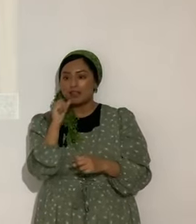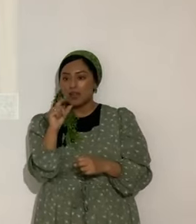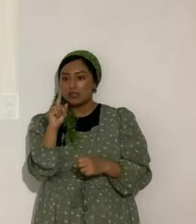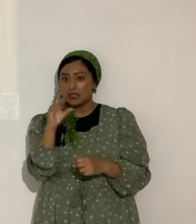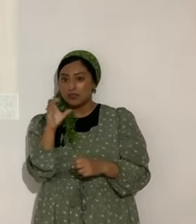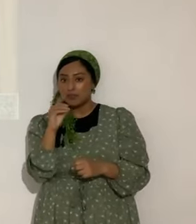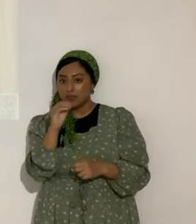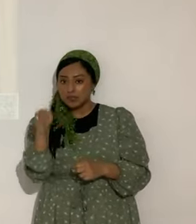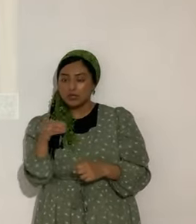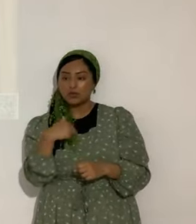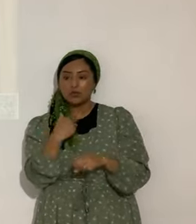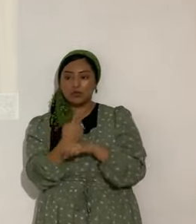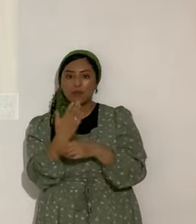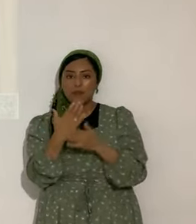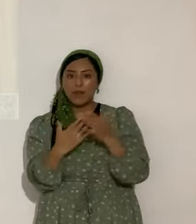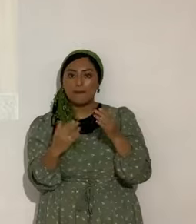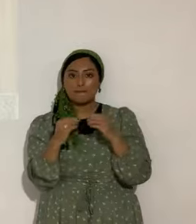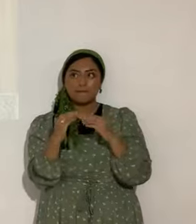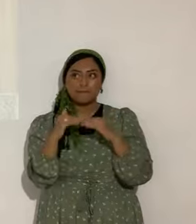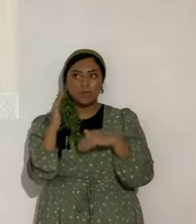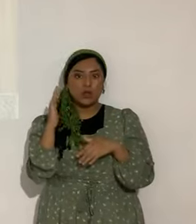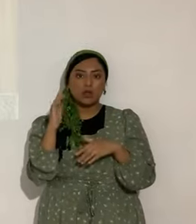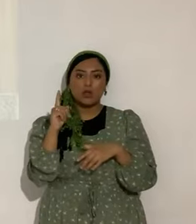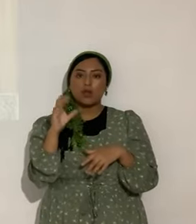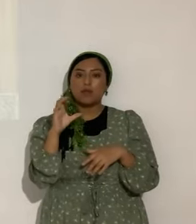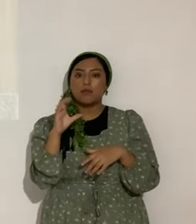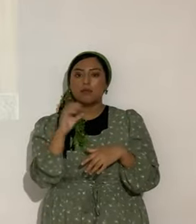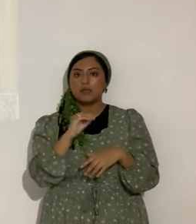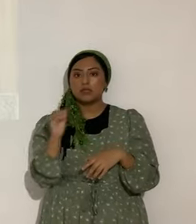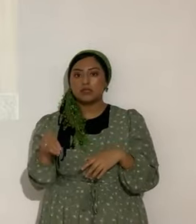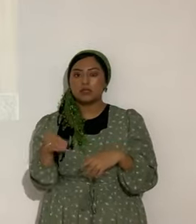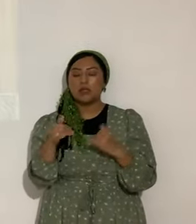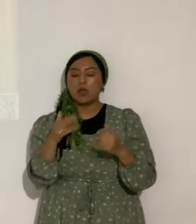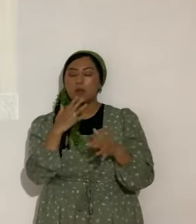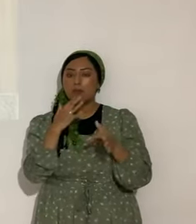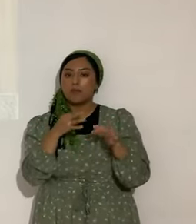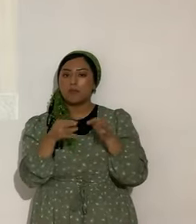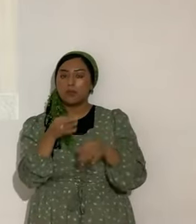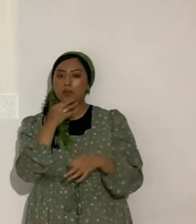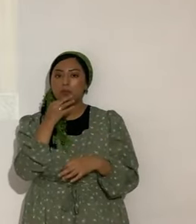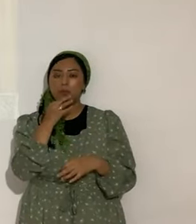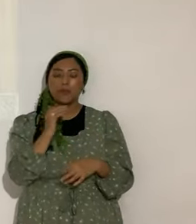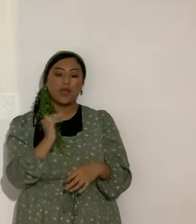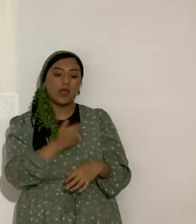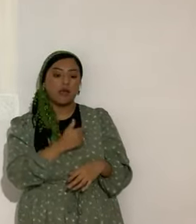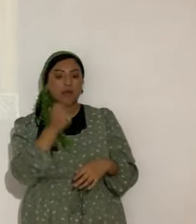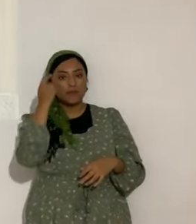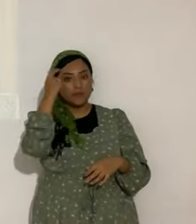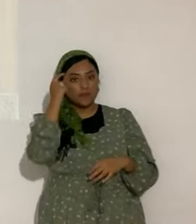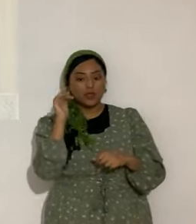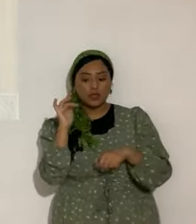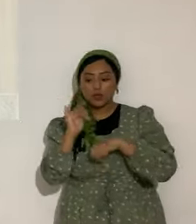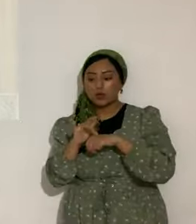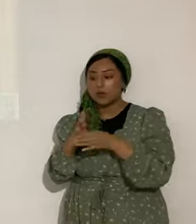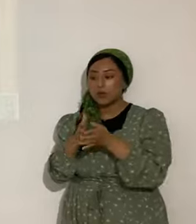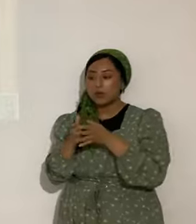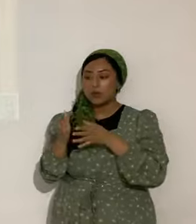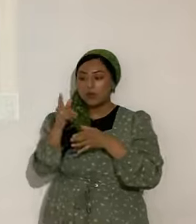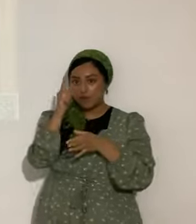Utilizamos mucho más del 10%. Mucho más. Ahorita voy a explicar. La mente subconsciente. Tocada por la fe. En Yashua, la